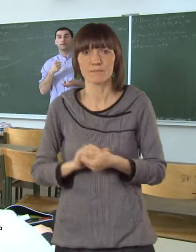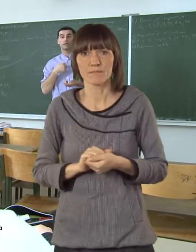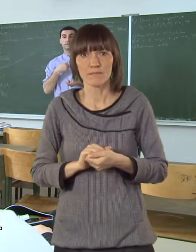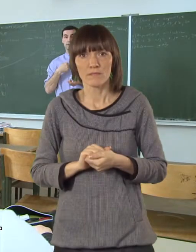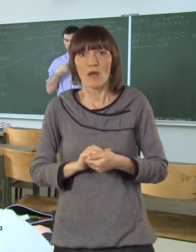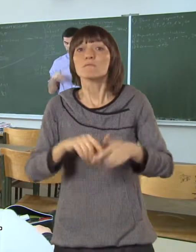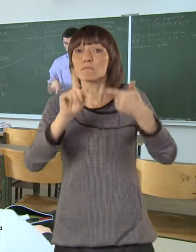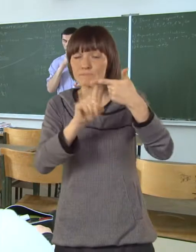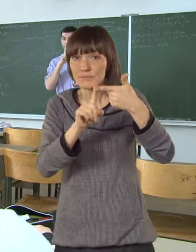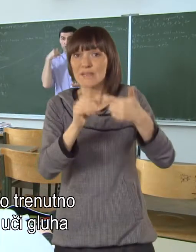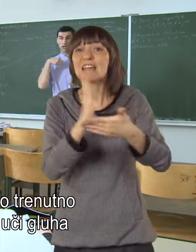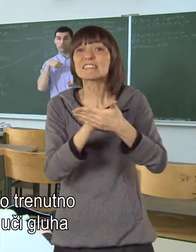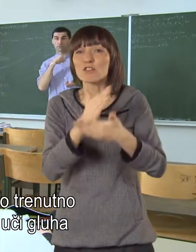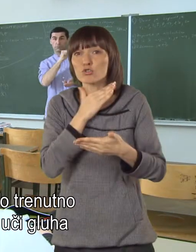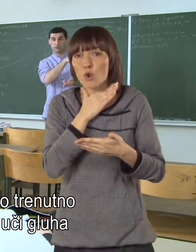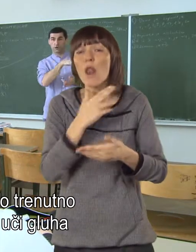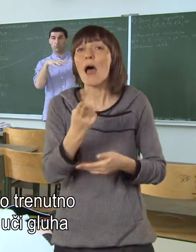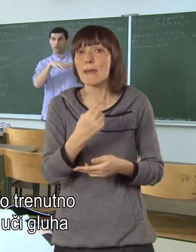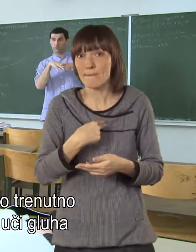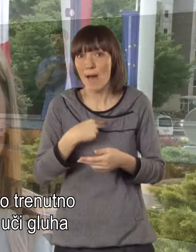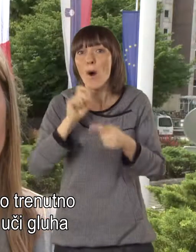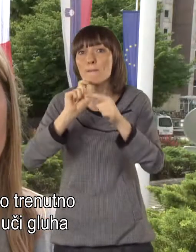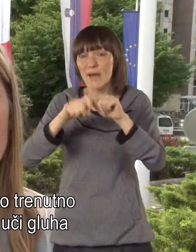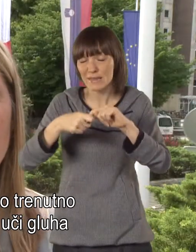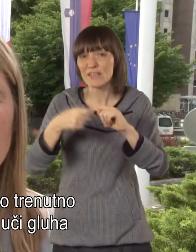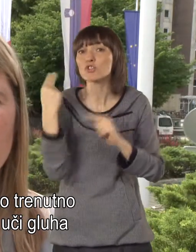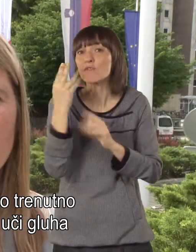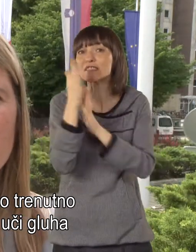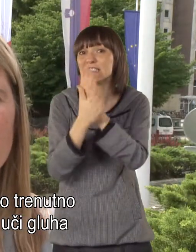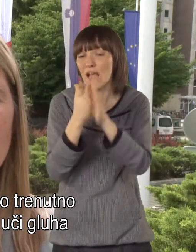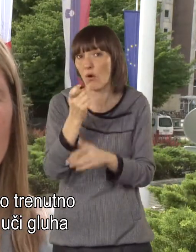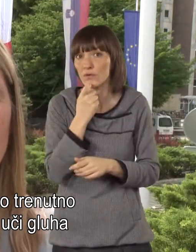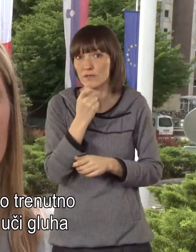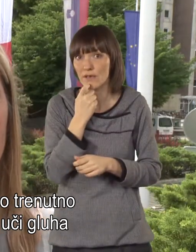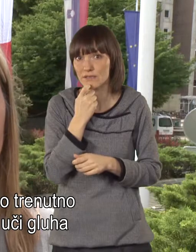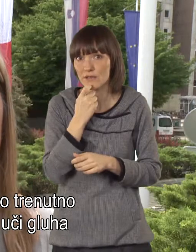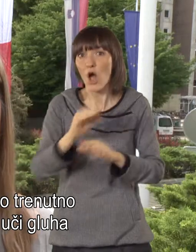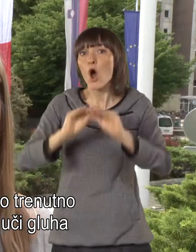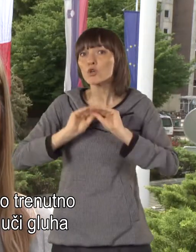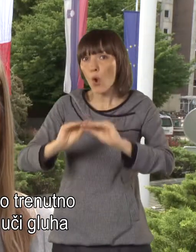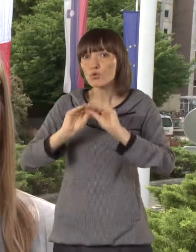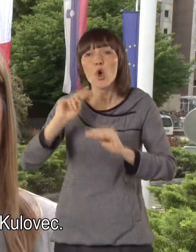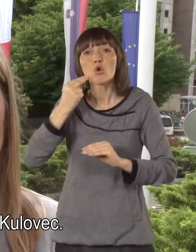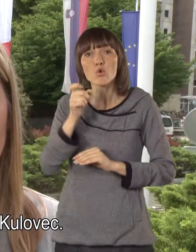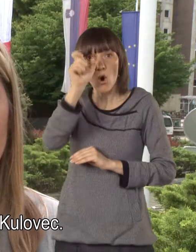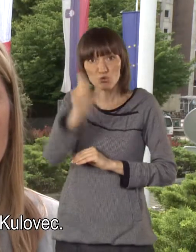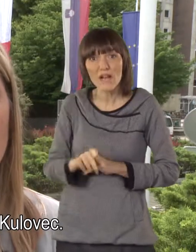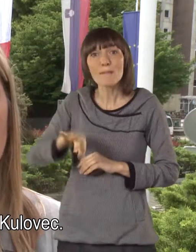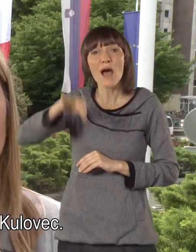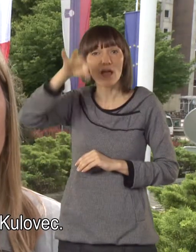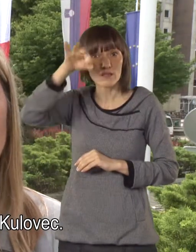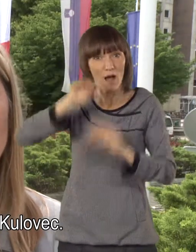toliko. Potem pa na srednji šoli imamo trenutno predmet slovenski znakovni jezik, ki ga uči gluha